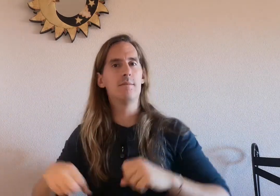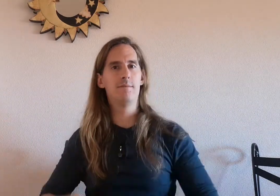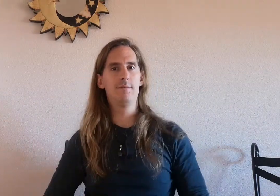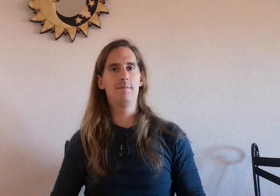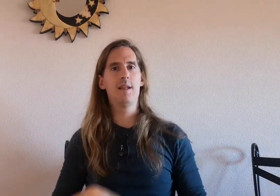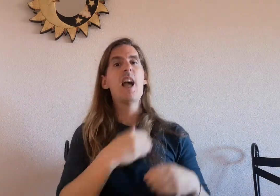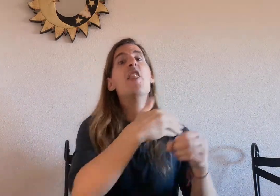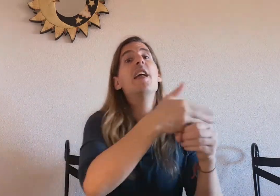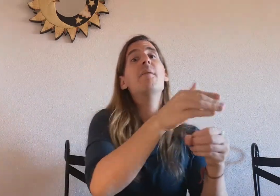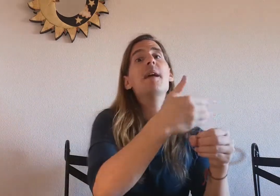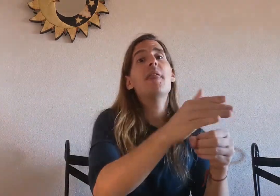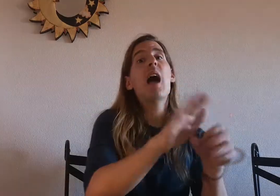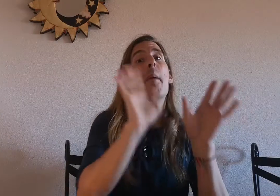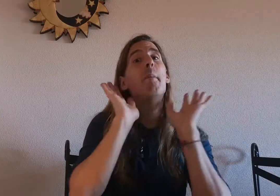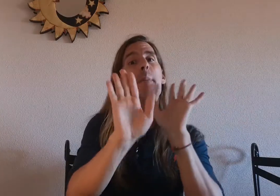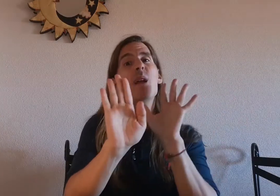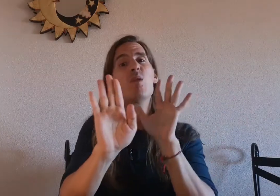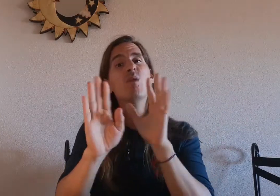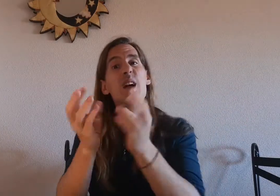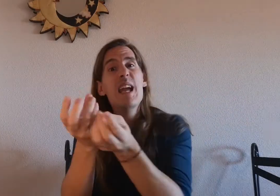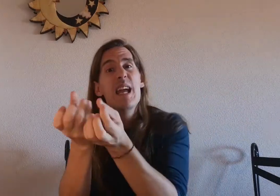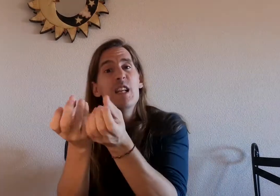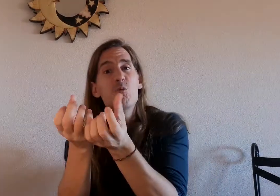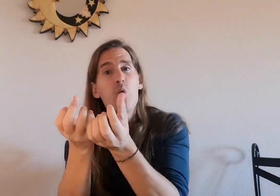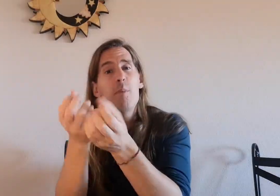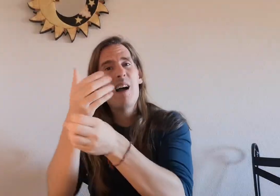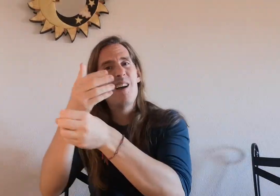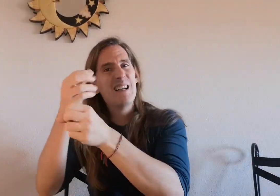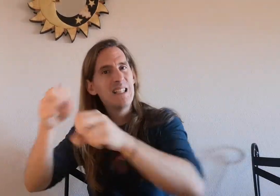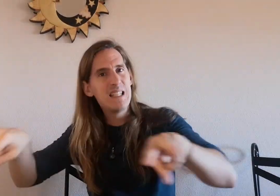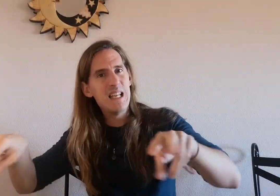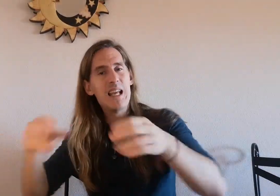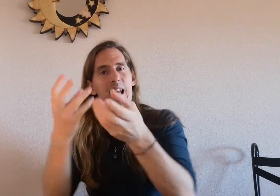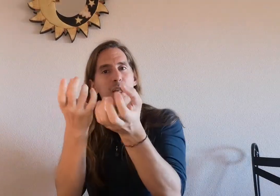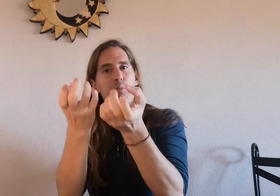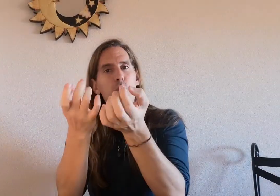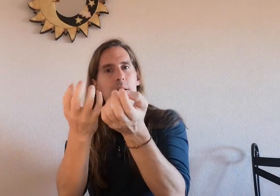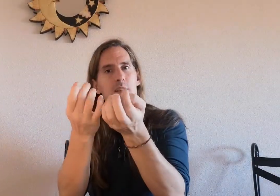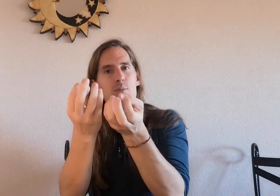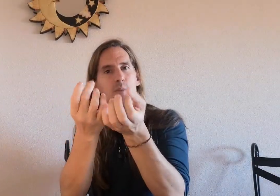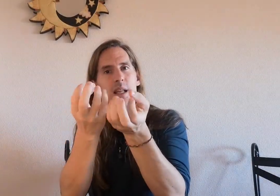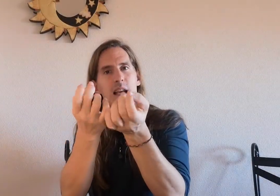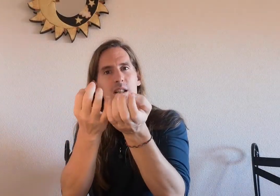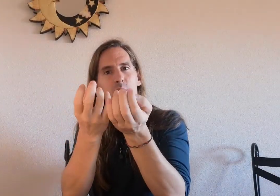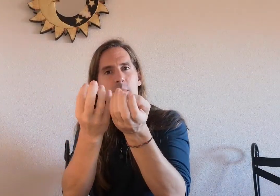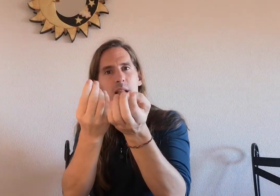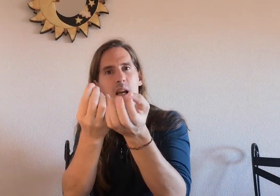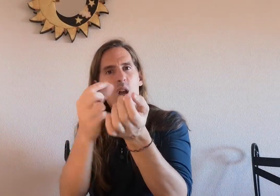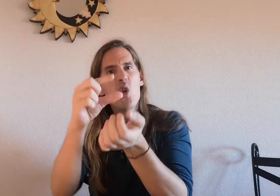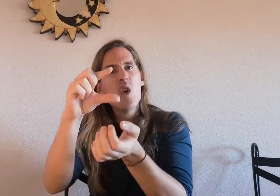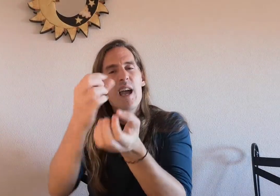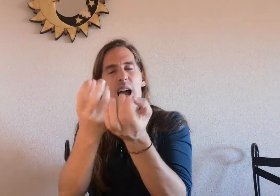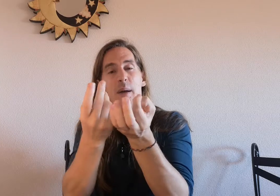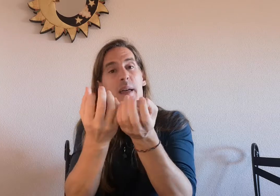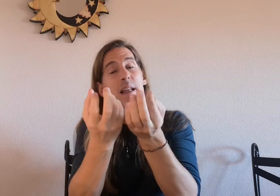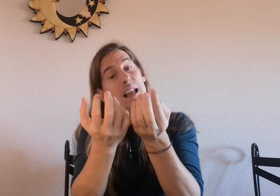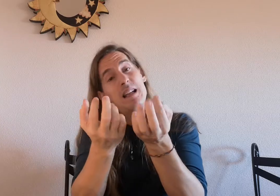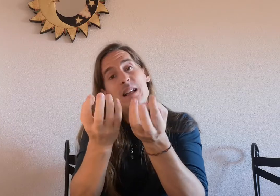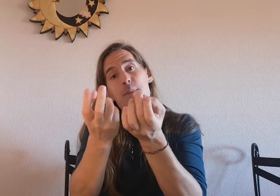cerveza pero espuma sin espuma espumita espumita hay gente que